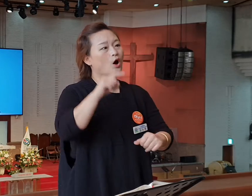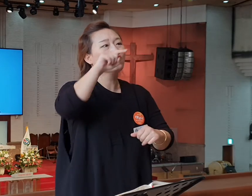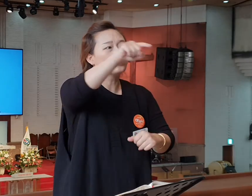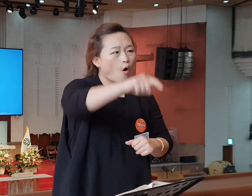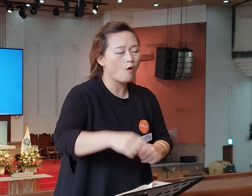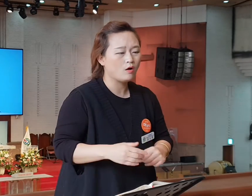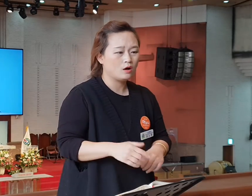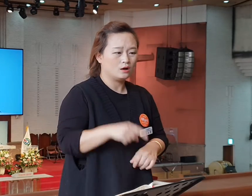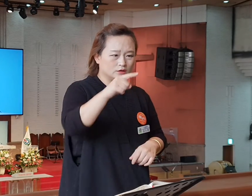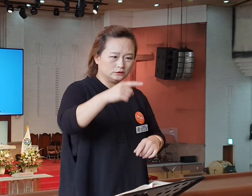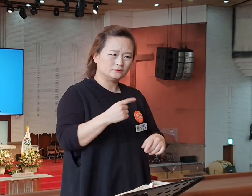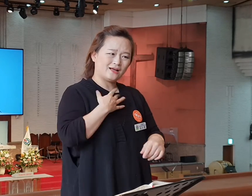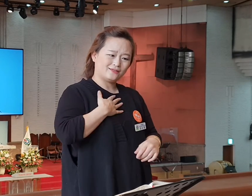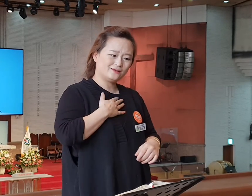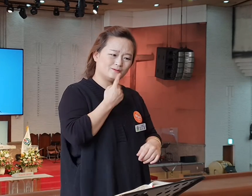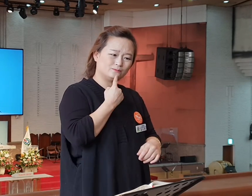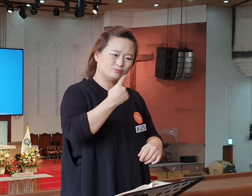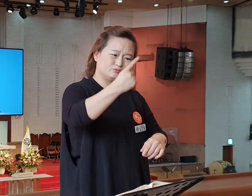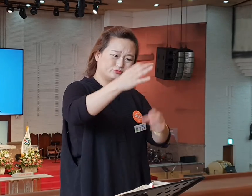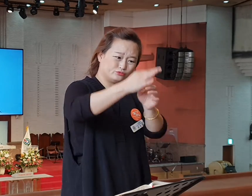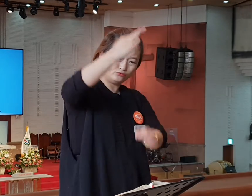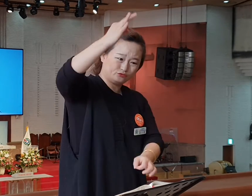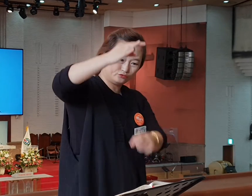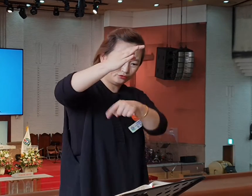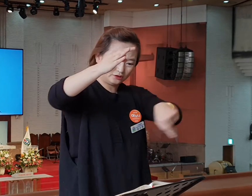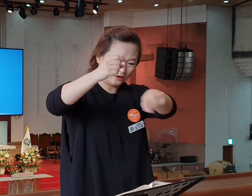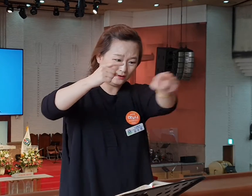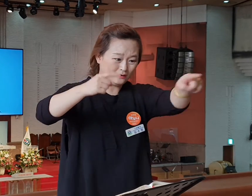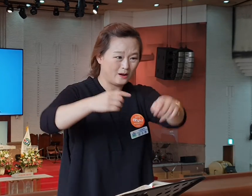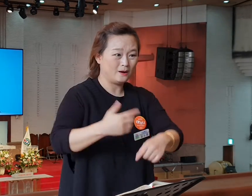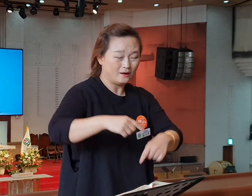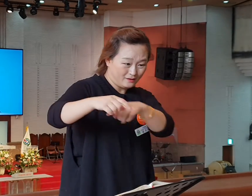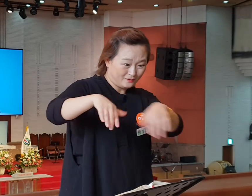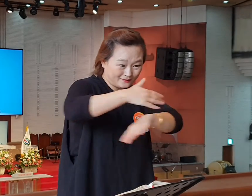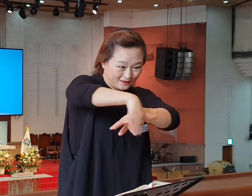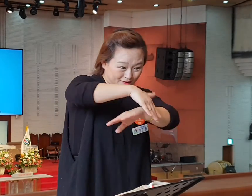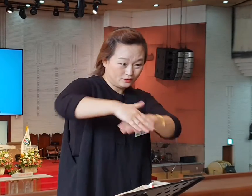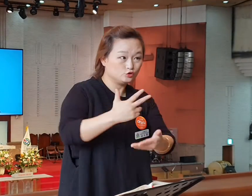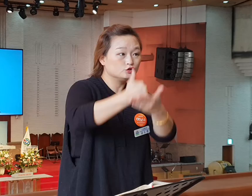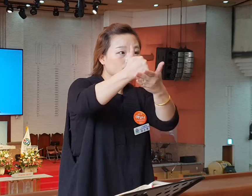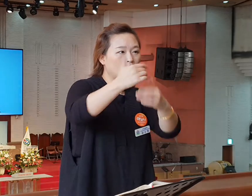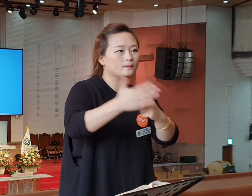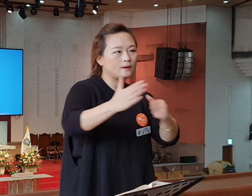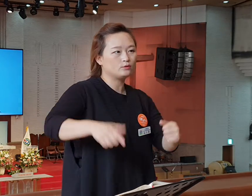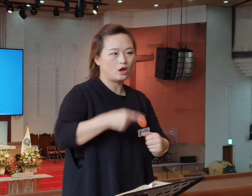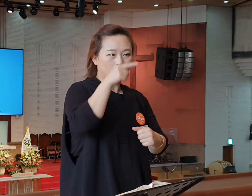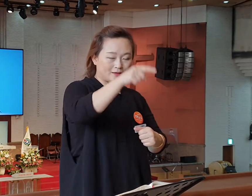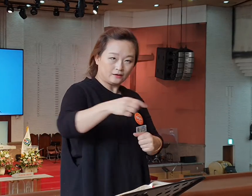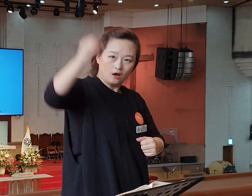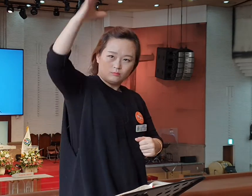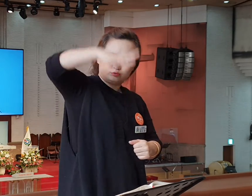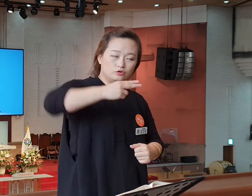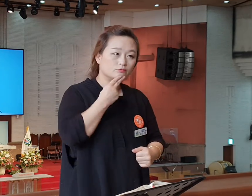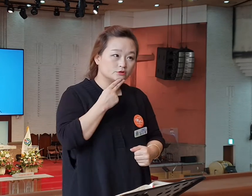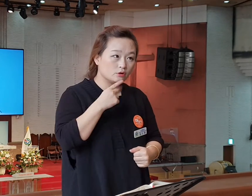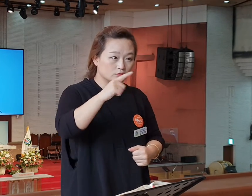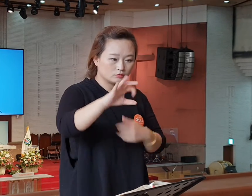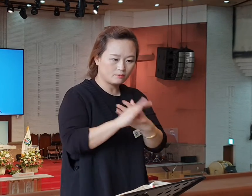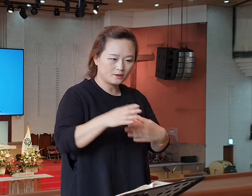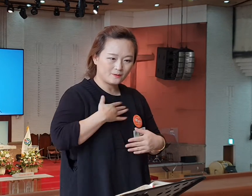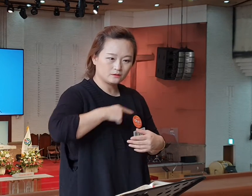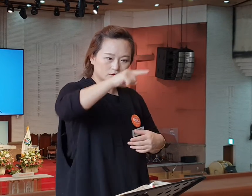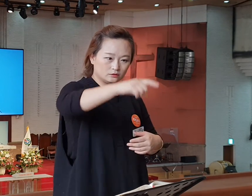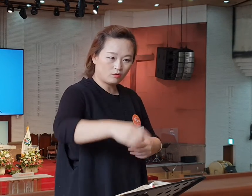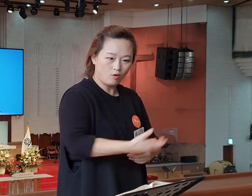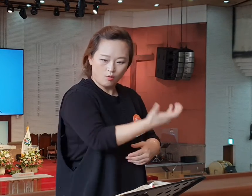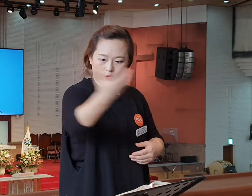일곱 초대 사이를 다니는 주님이시다. 나는 불 밝힌 교회, 그 가운데 있다는 거예요. 나는 그 가운데 있다.